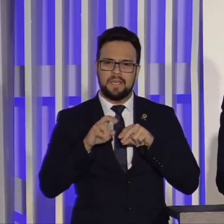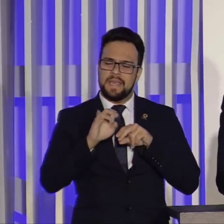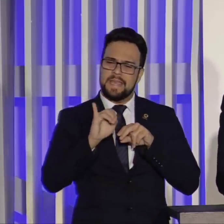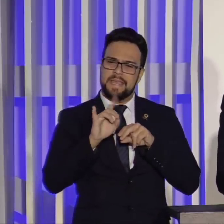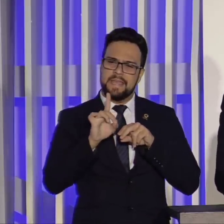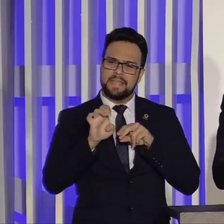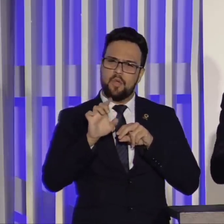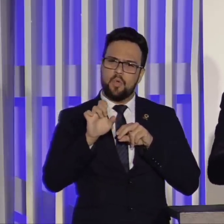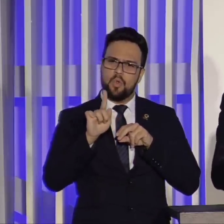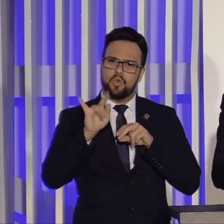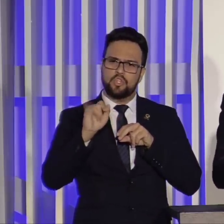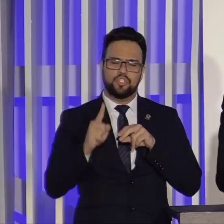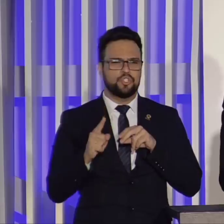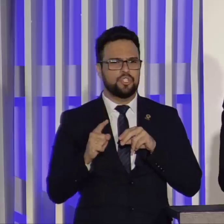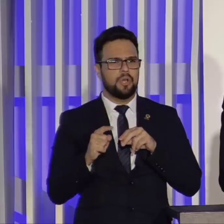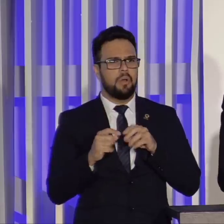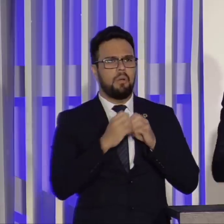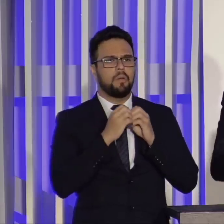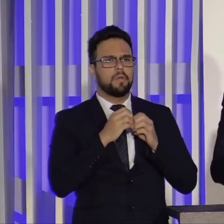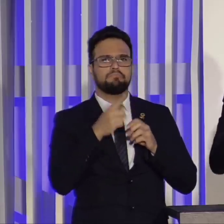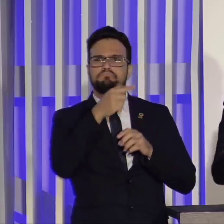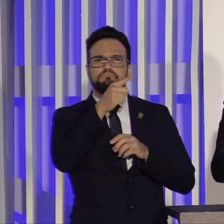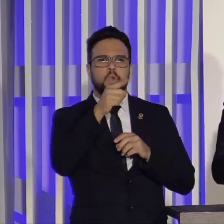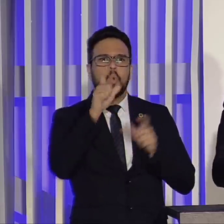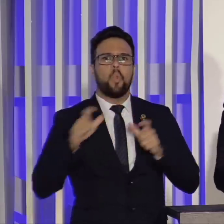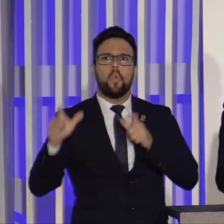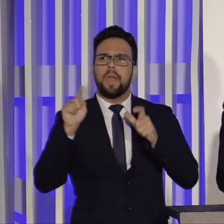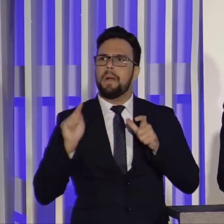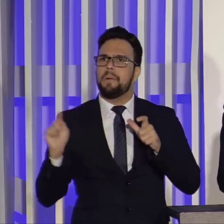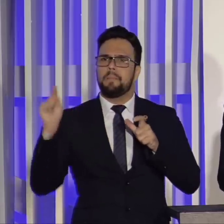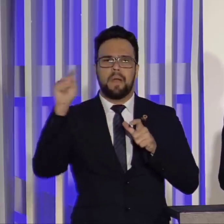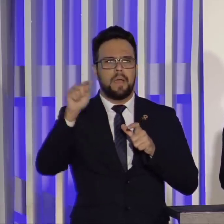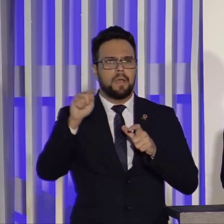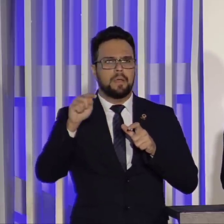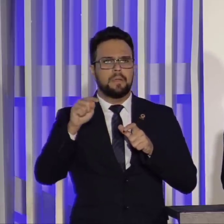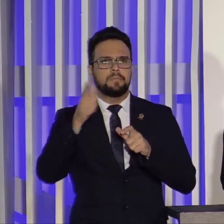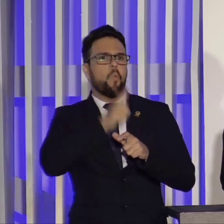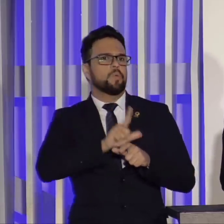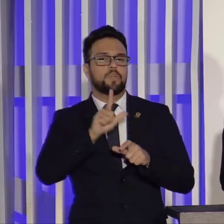que não deu certo em lugar nenhum no mundo e ainda alguns temam em colocar em prática aqui no Brasil.